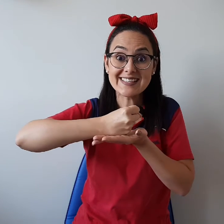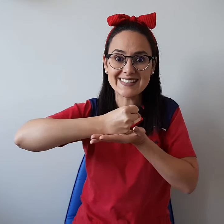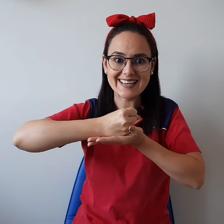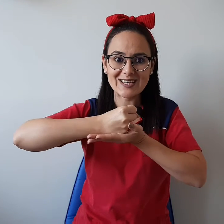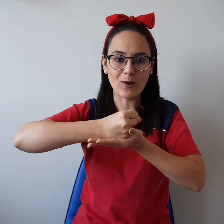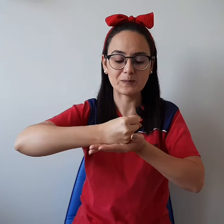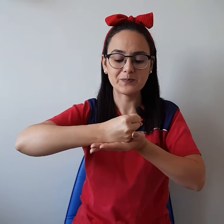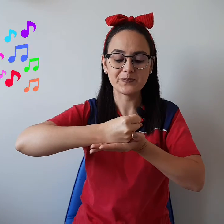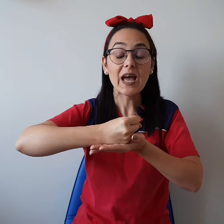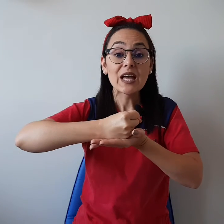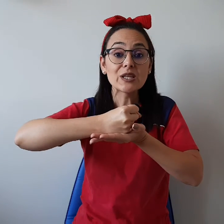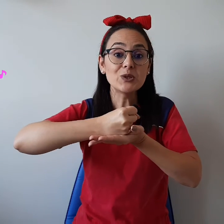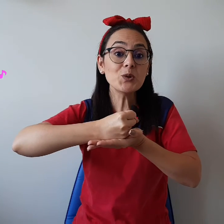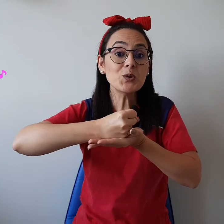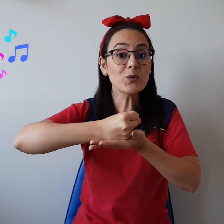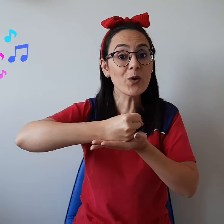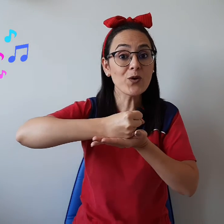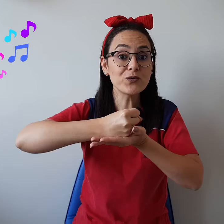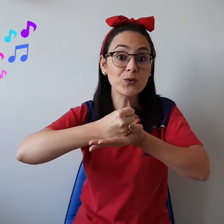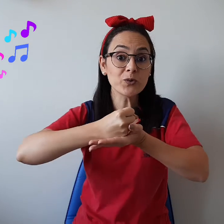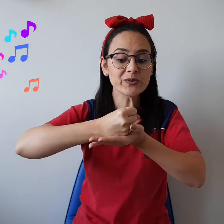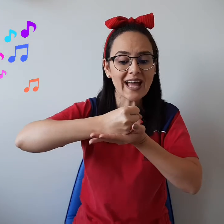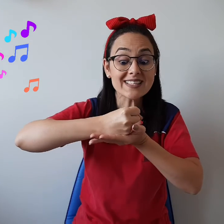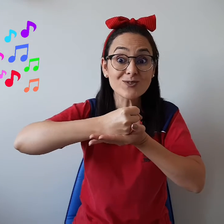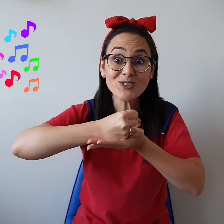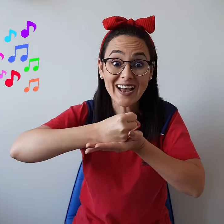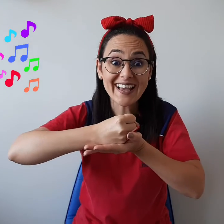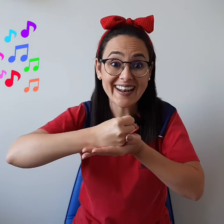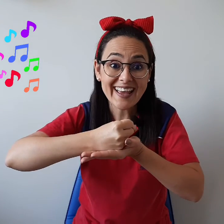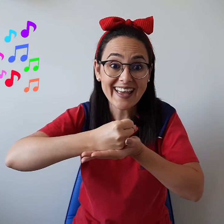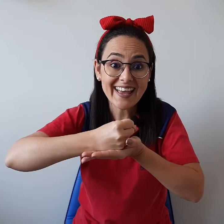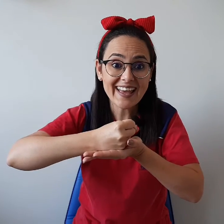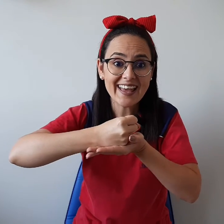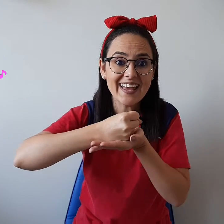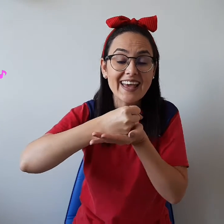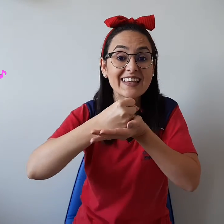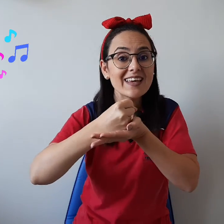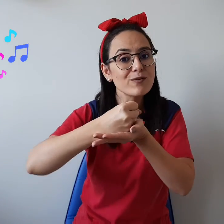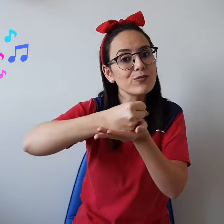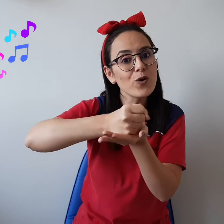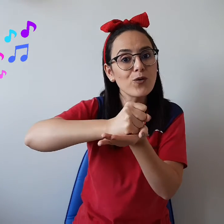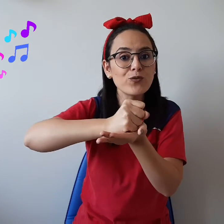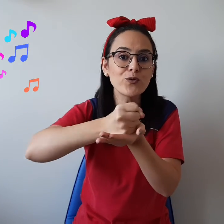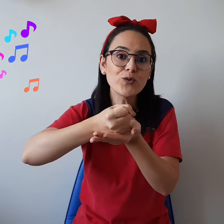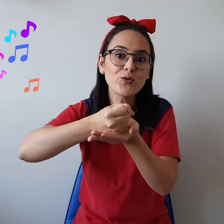assim, ó. Do ovo nasce um jacaré Que fofo!